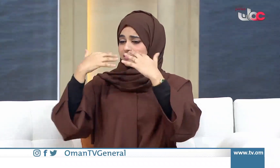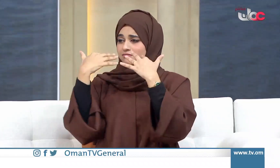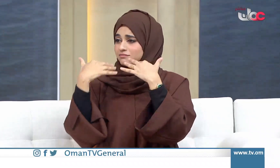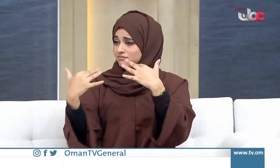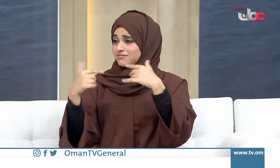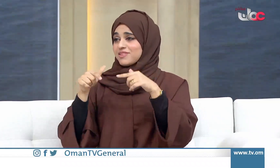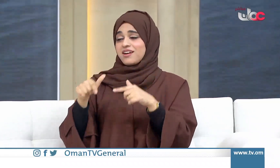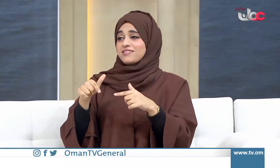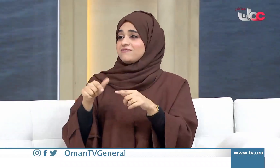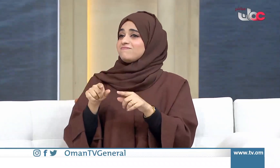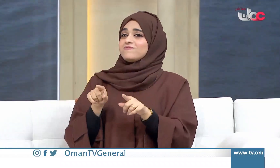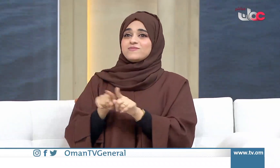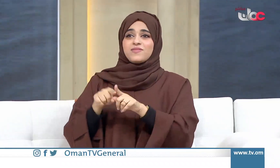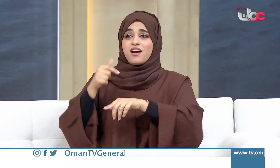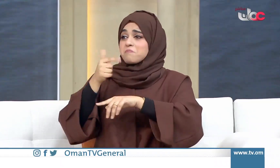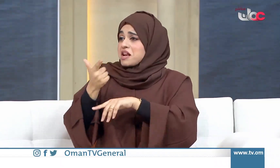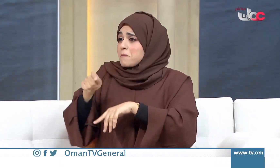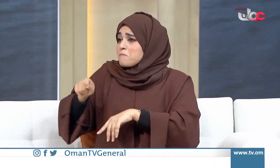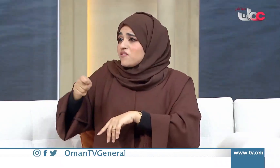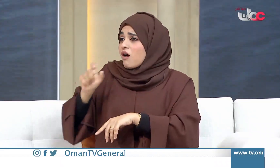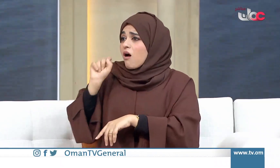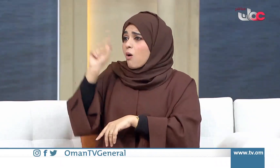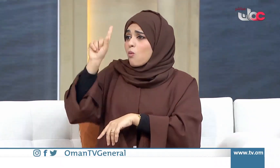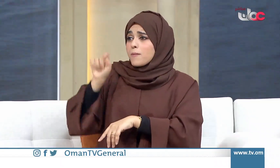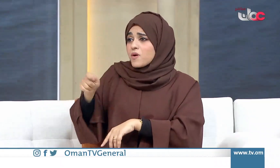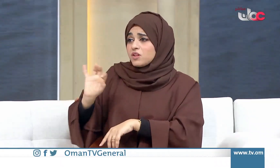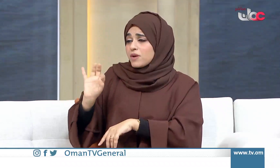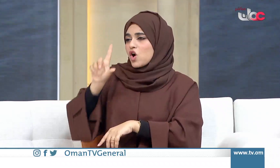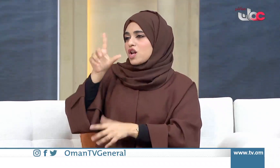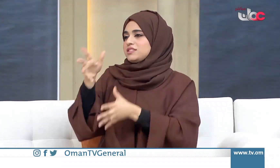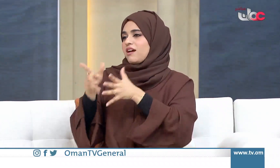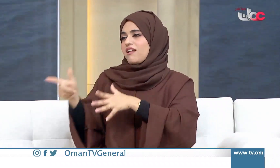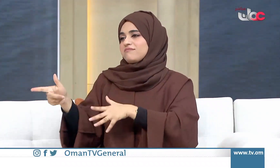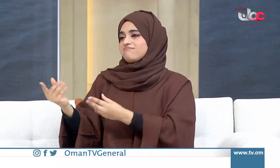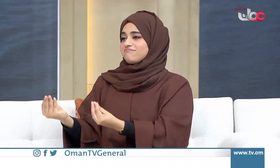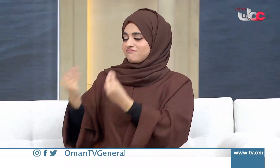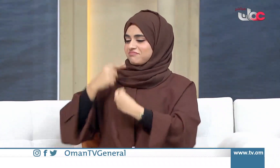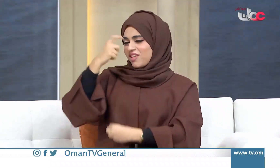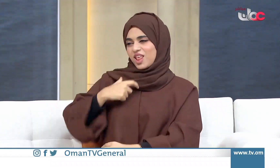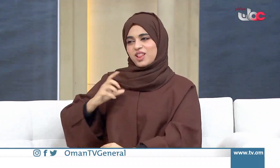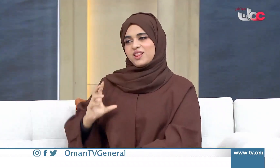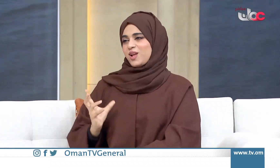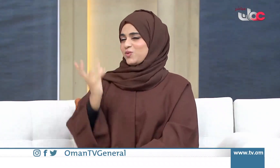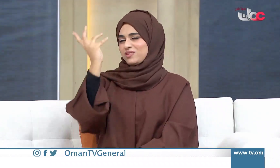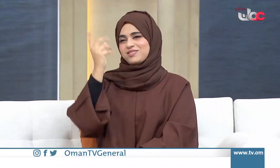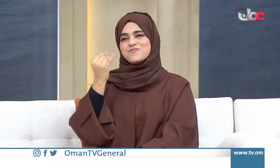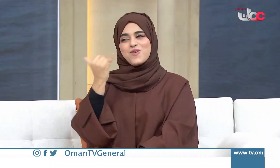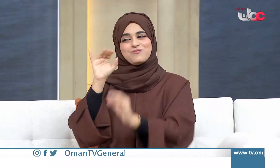لأصحاب الإعاقات المزدوجة المفتاح الأساسي هو لغة الإشارة وهي لغتنا الأم